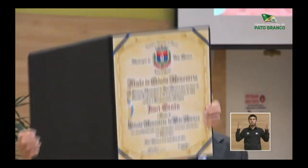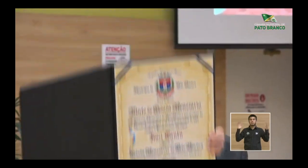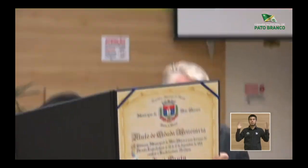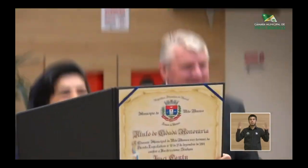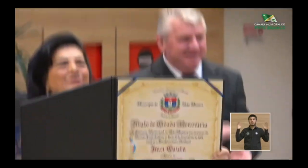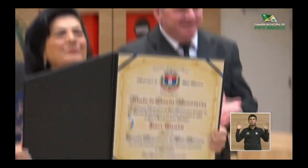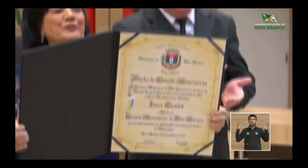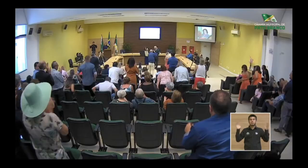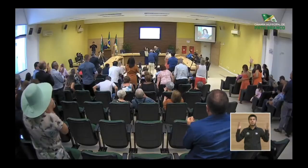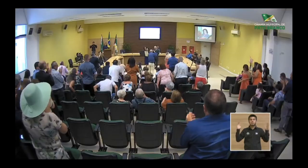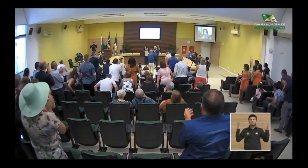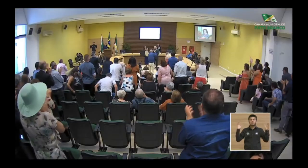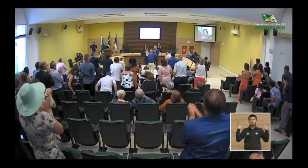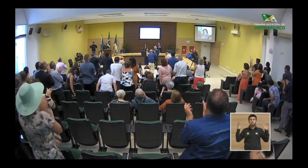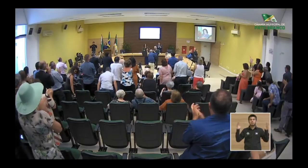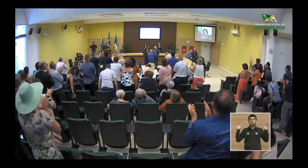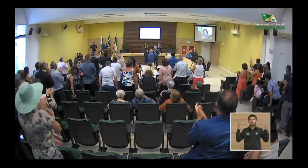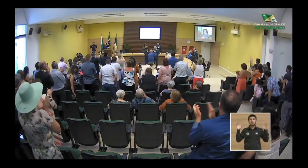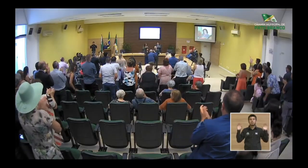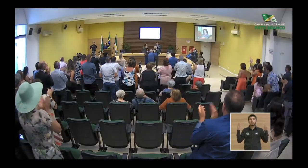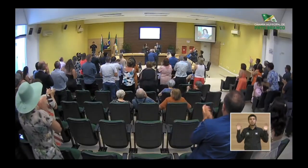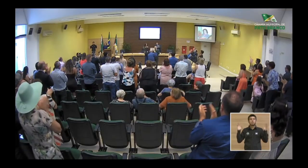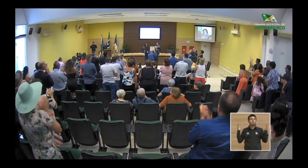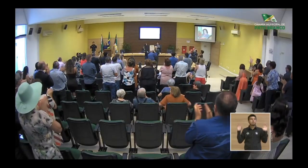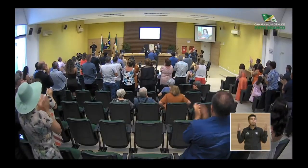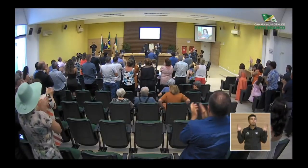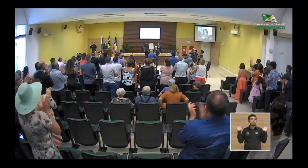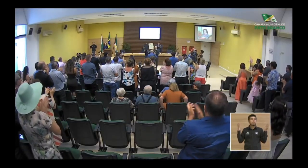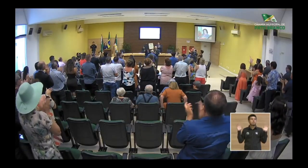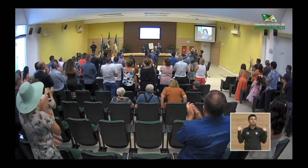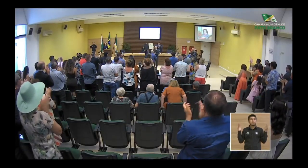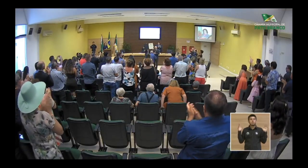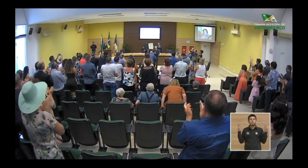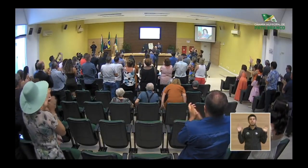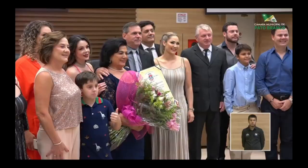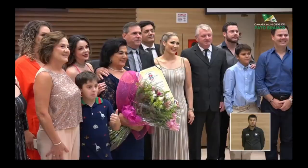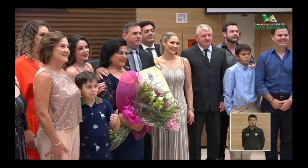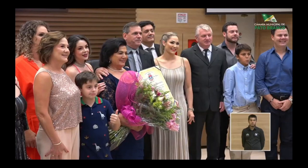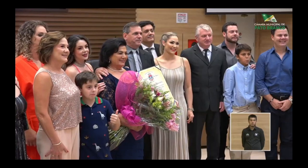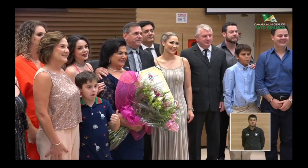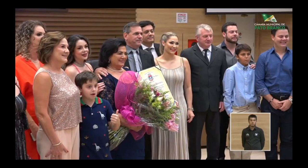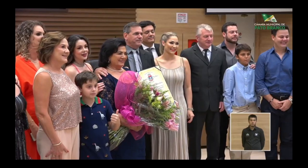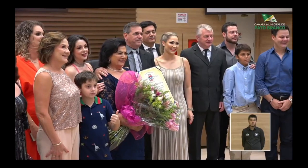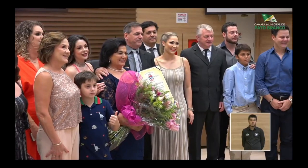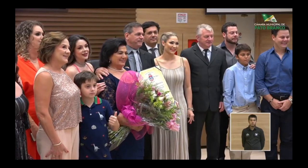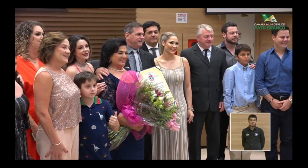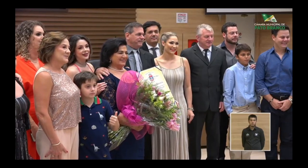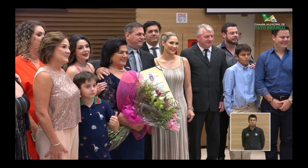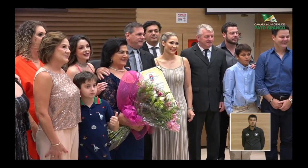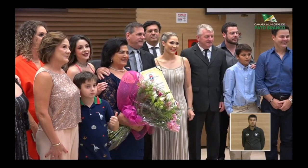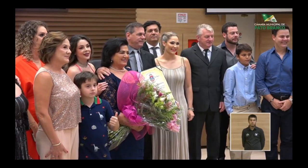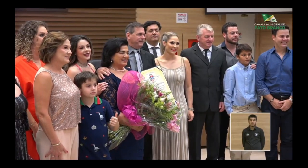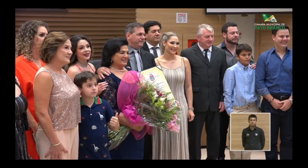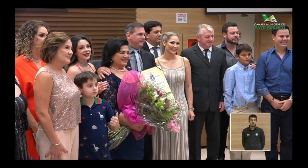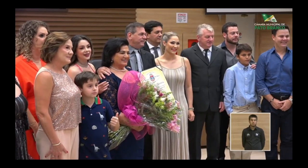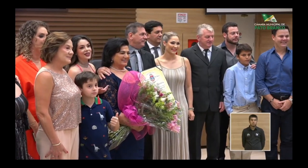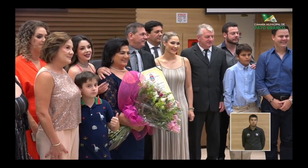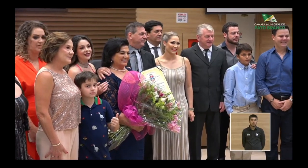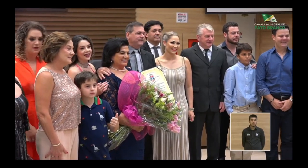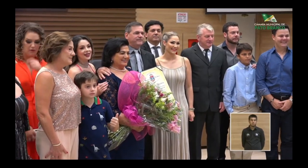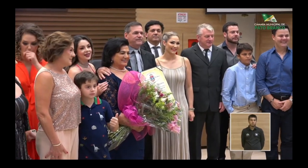de lei conterrânea de quem nasceu aqui. Depois de receber o título, a família foi chamada para o registro do momento.